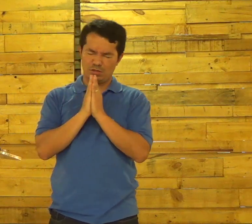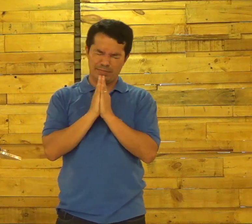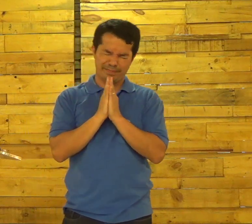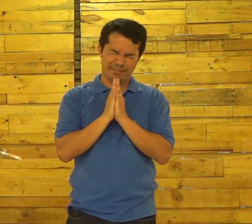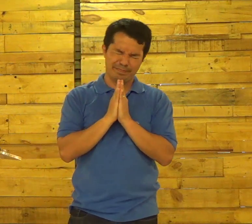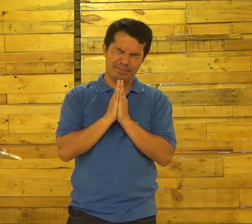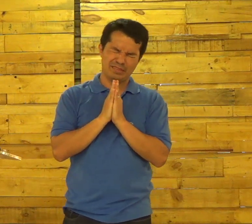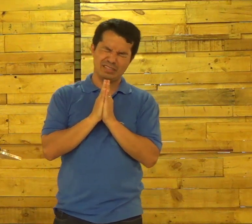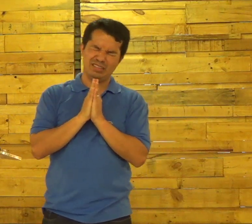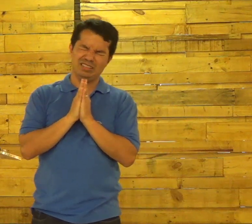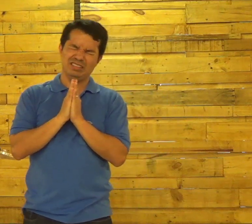Oreos